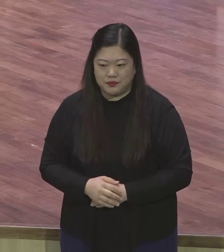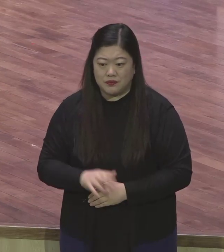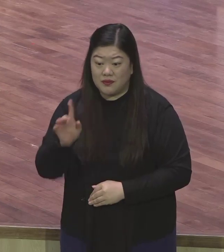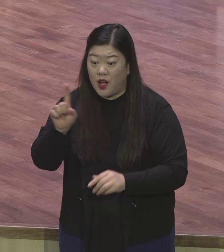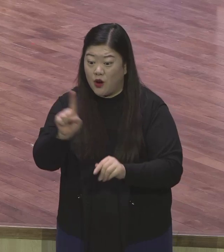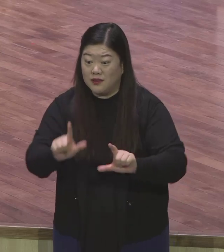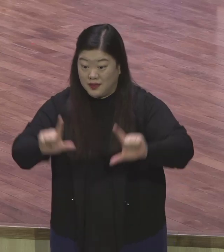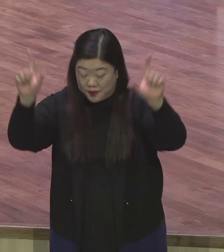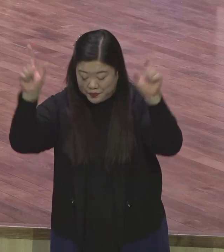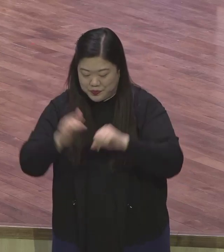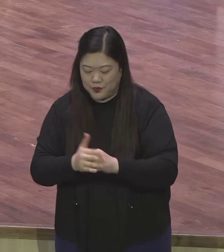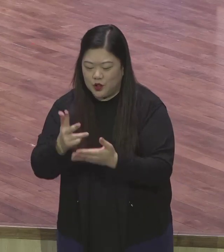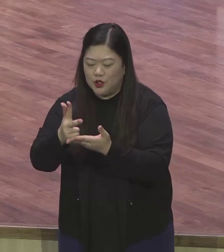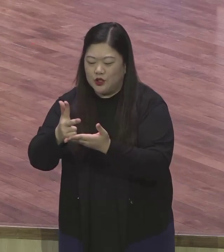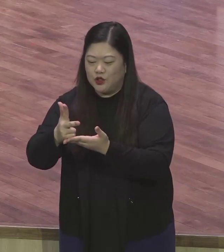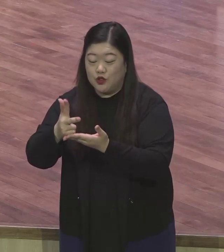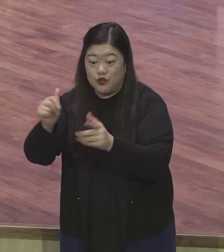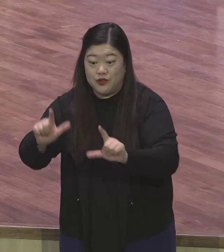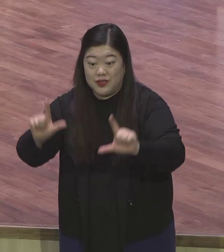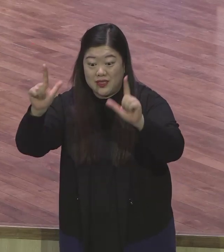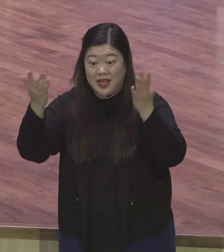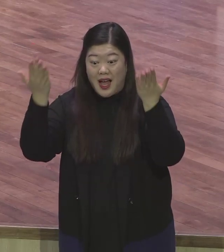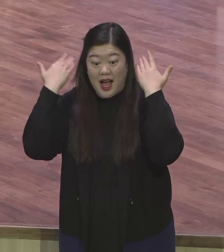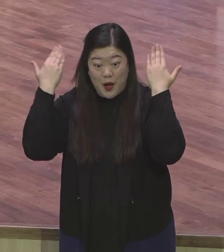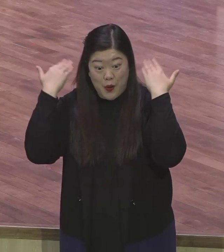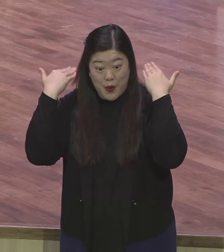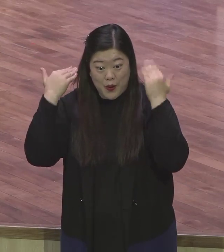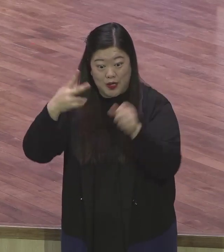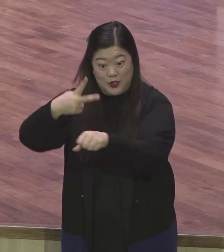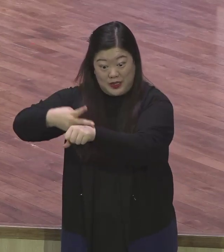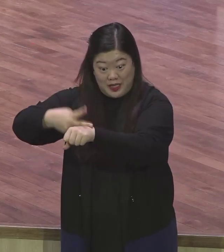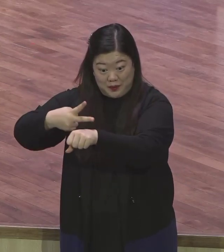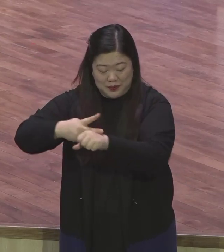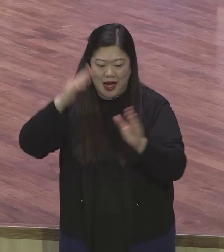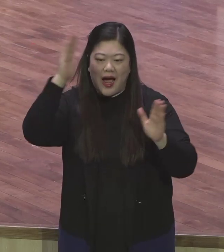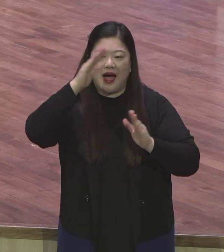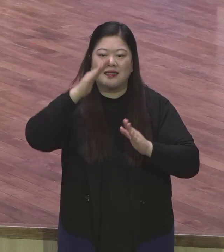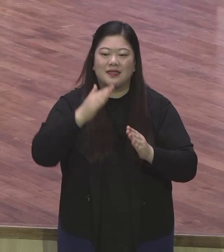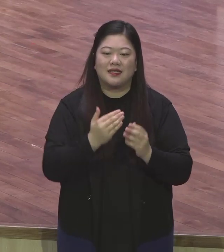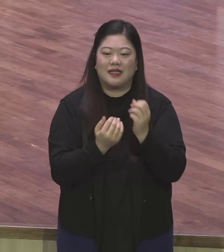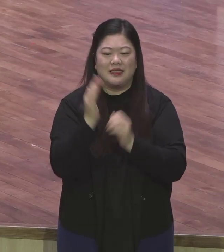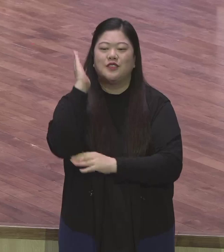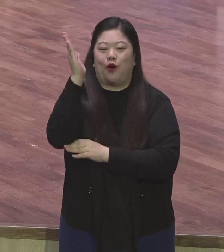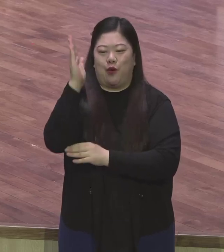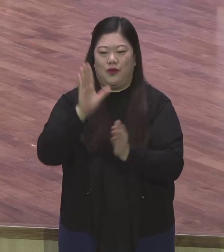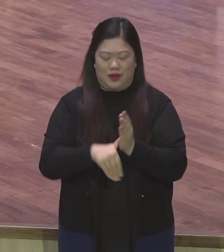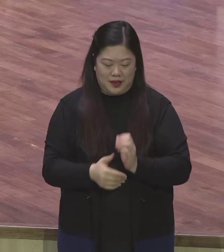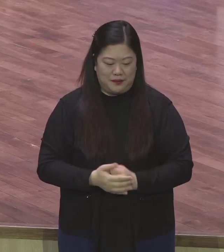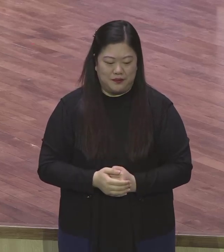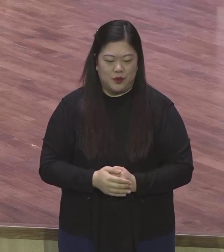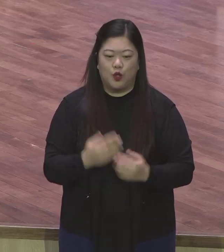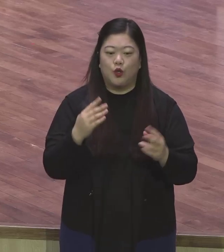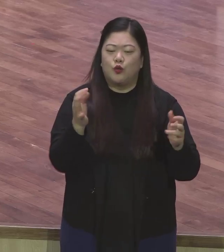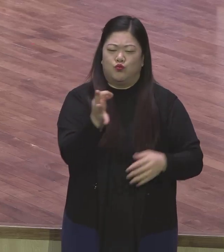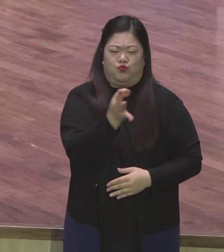나소로에 관해서 그렇게 설교를 했습니다. 부자는 이 땅에서 부자로 살다가 지옥 갔고